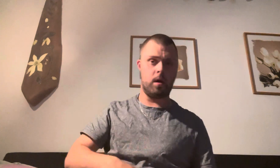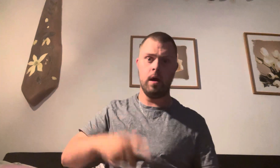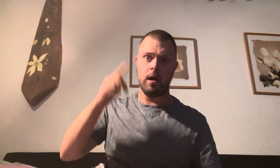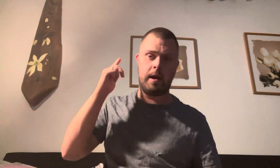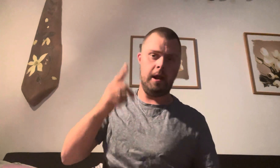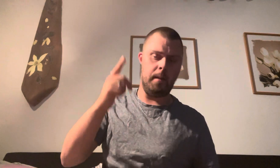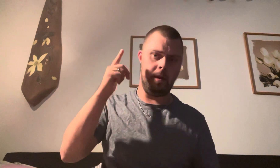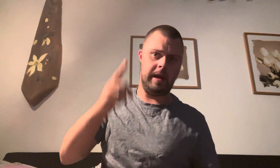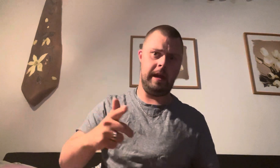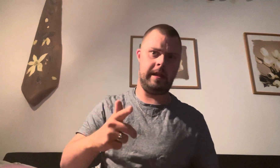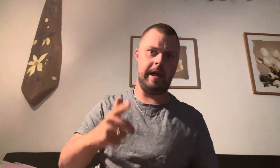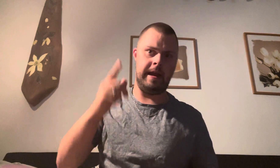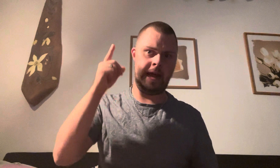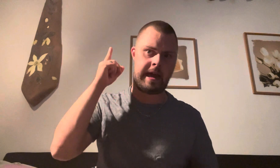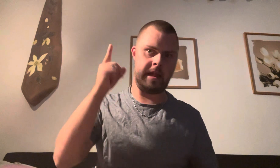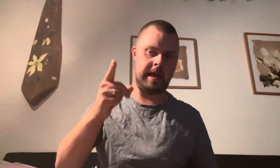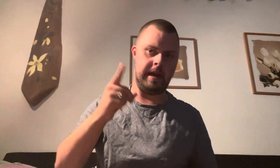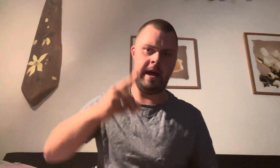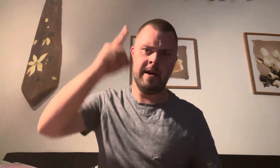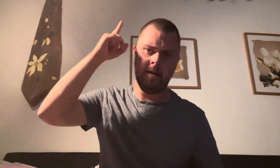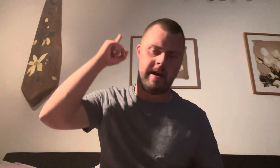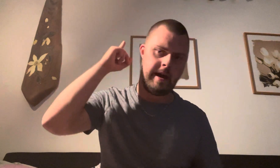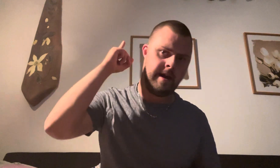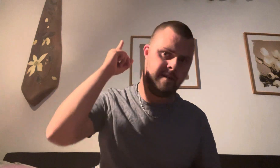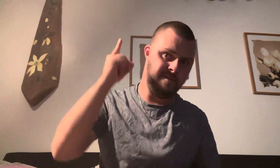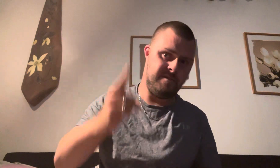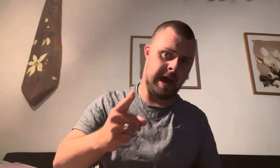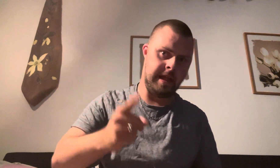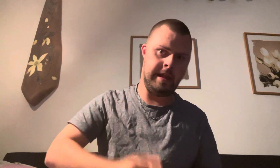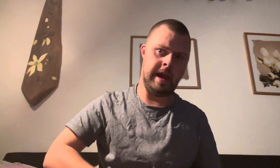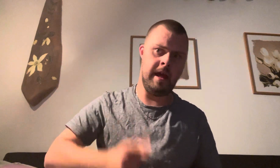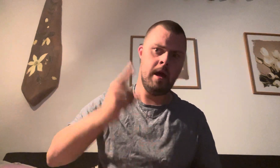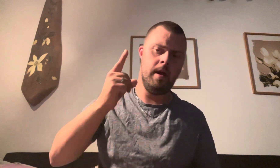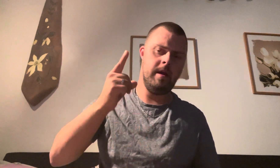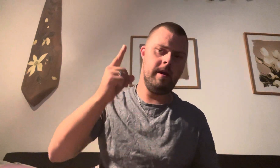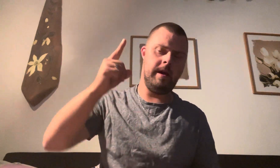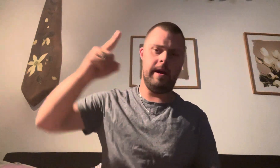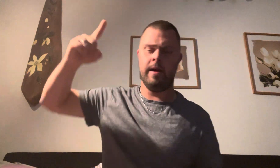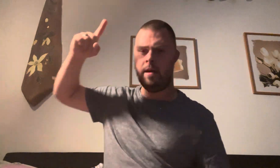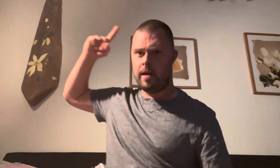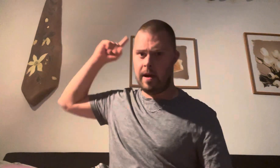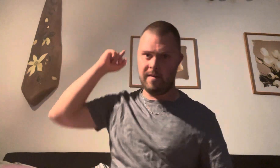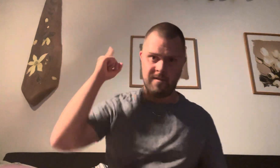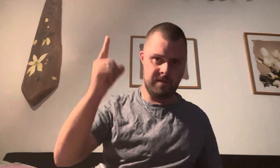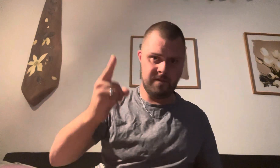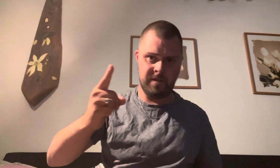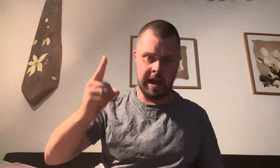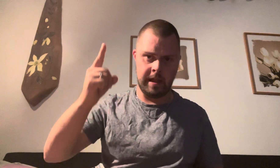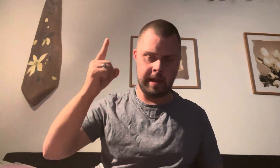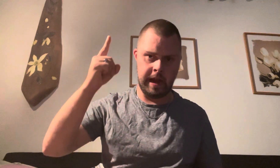glöm inte, lägg till vänner, vänner